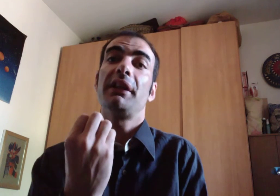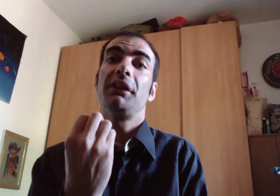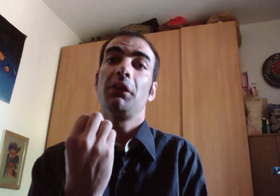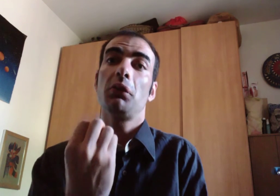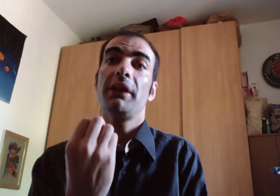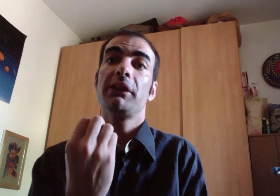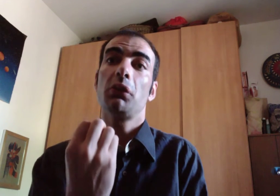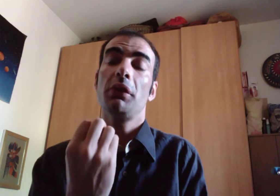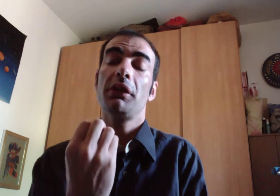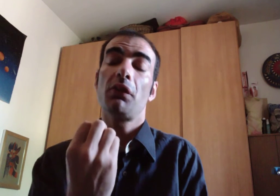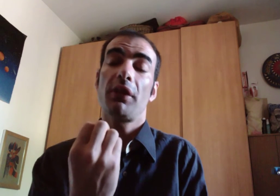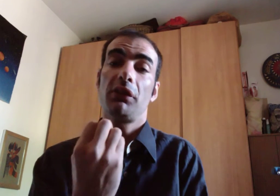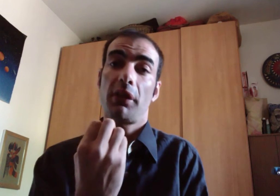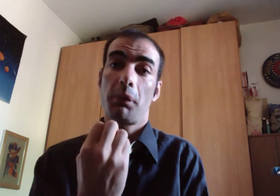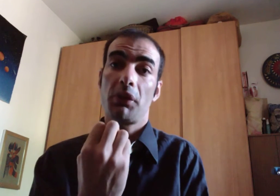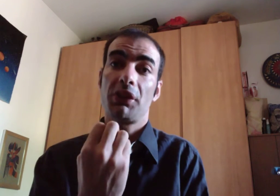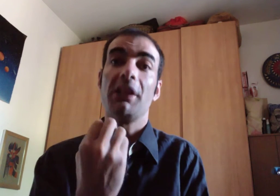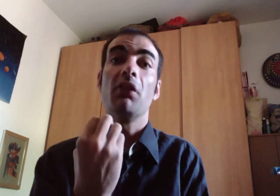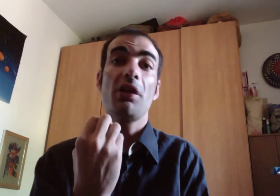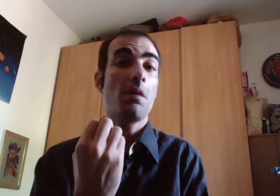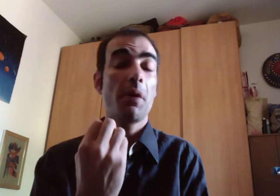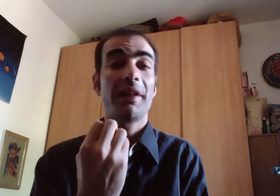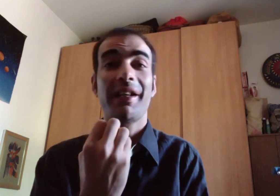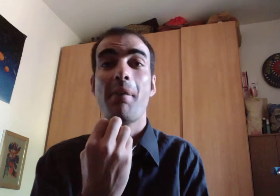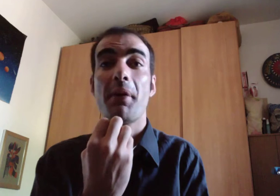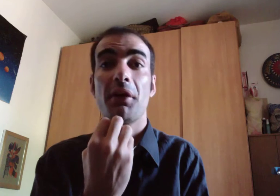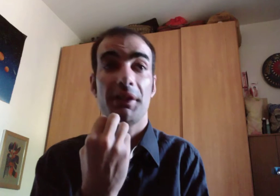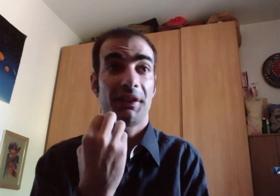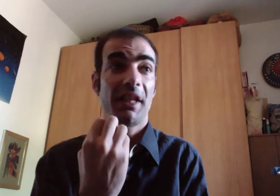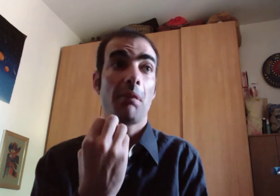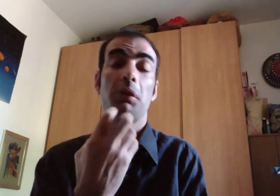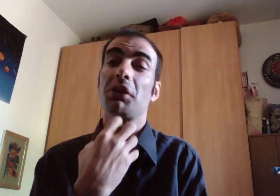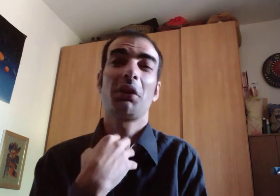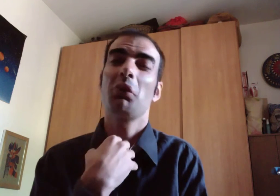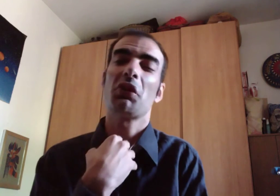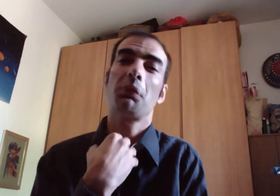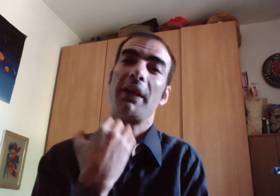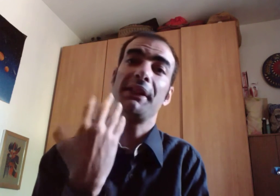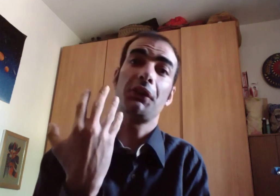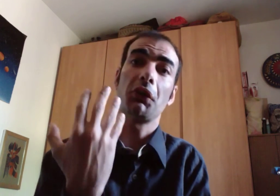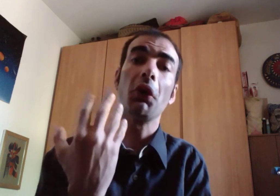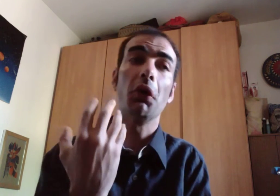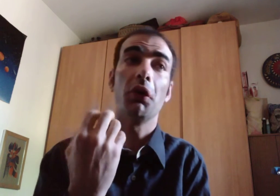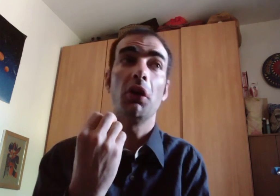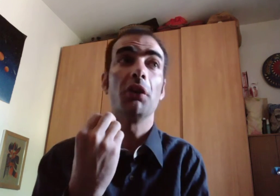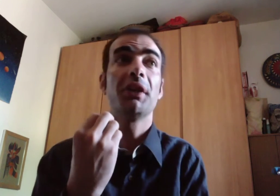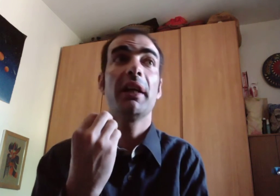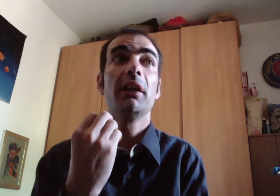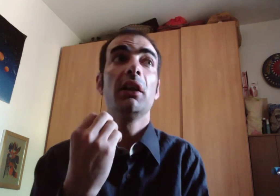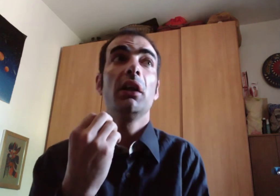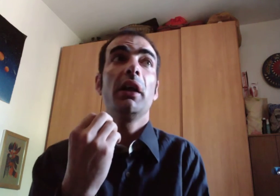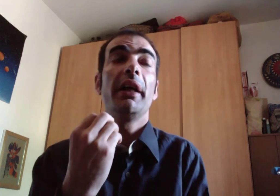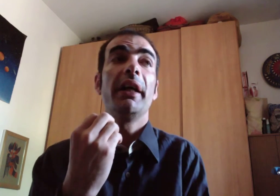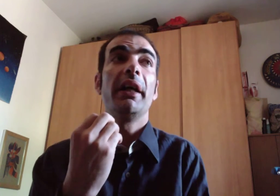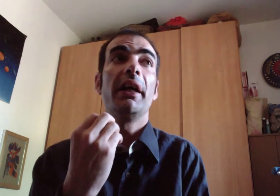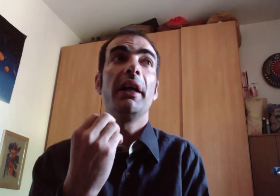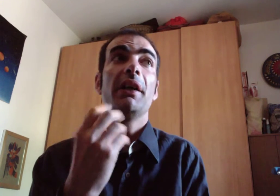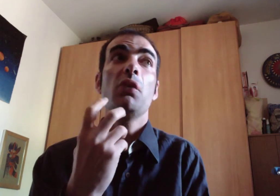in questo quindi un fattore positivo il perché però è semplice che uno spesso non lo nota il